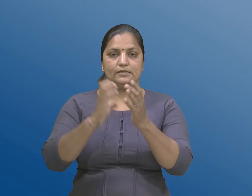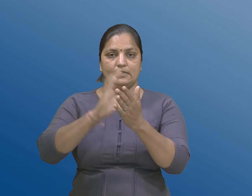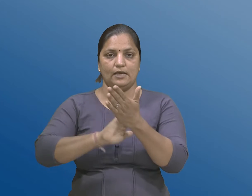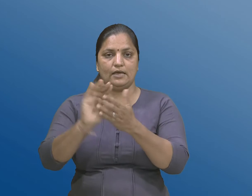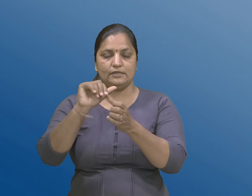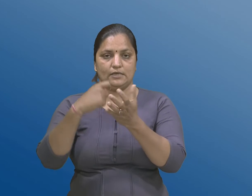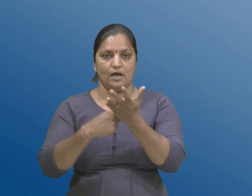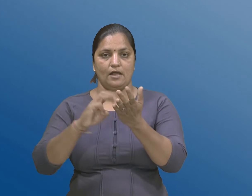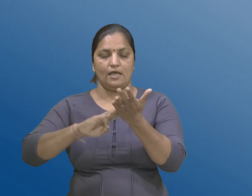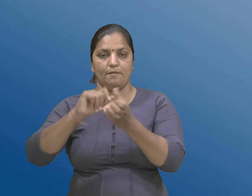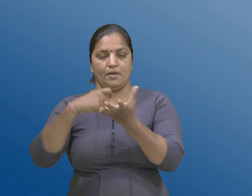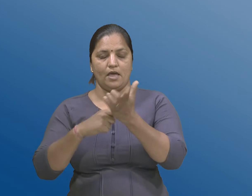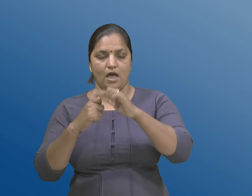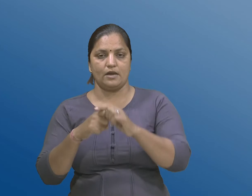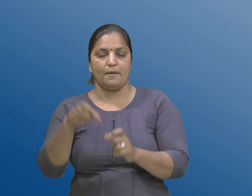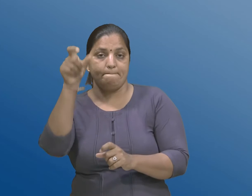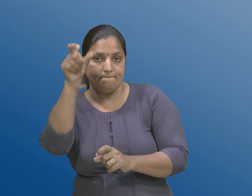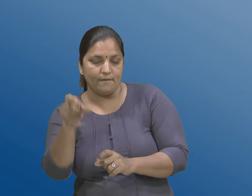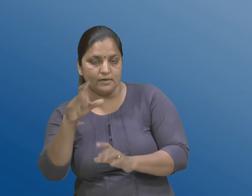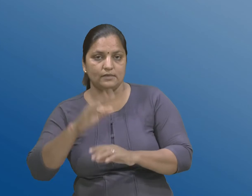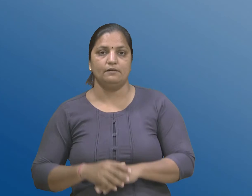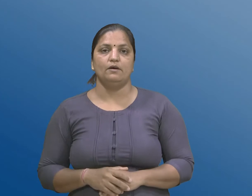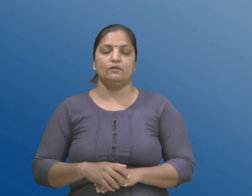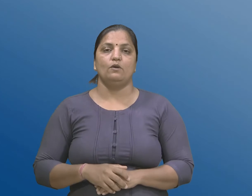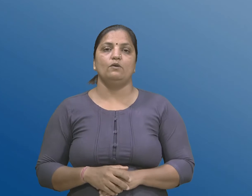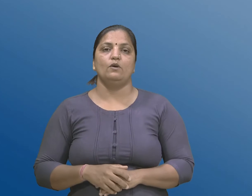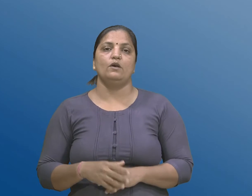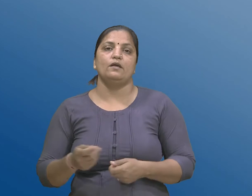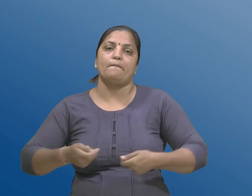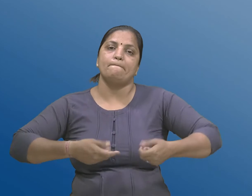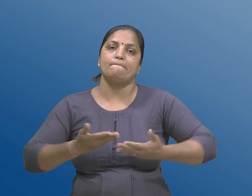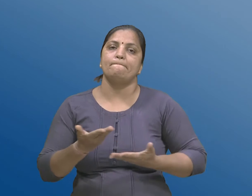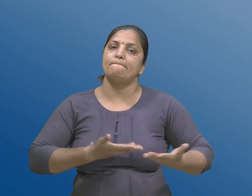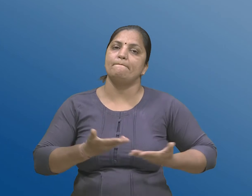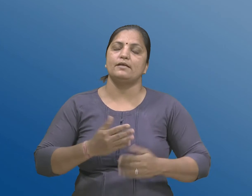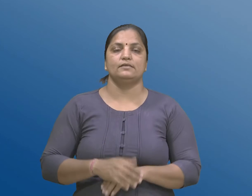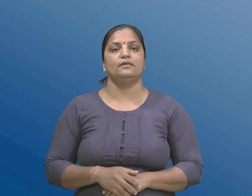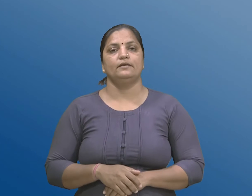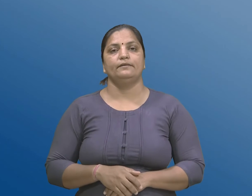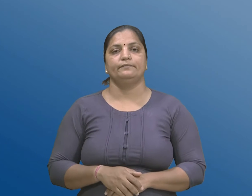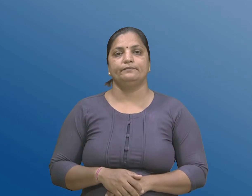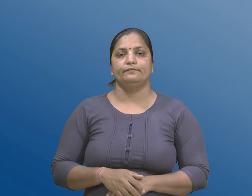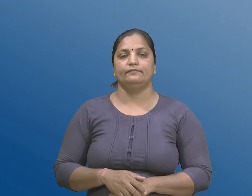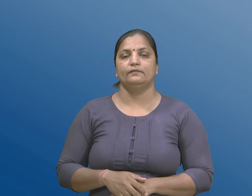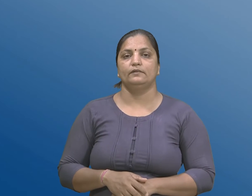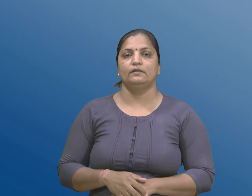व्यक्तियों माटे नी सुविधाओ छलक अपट पूर्वक